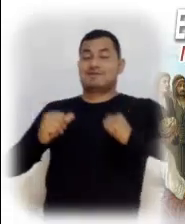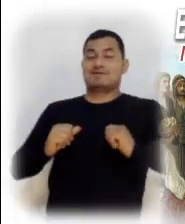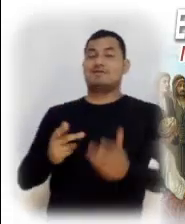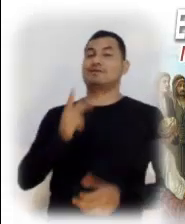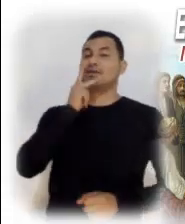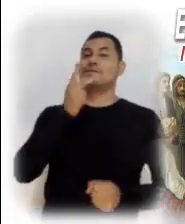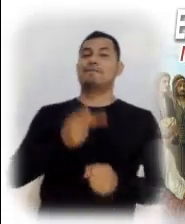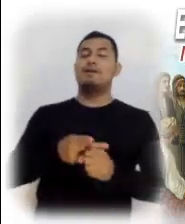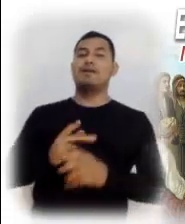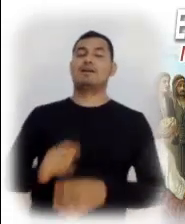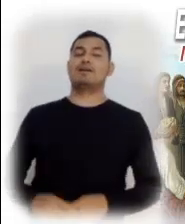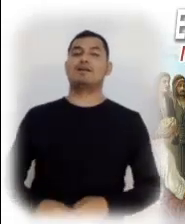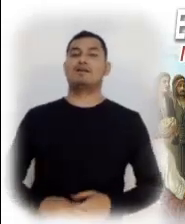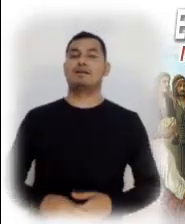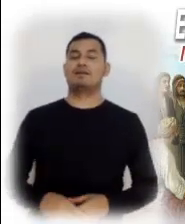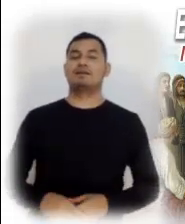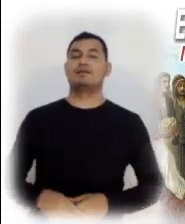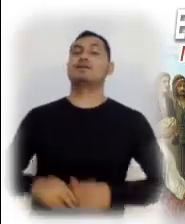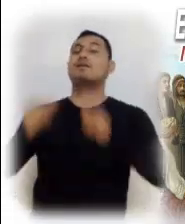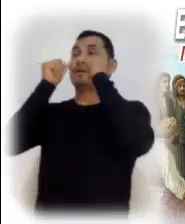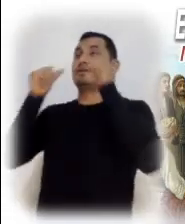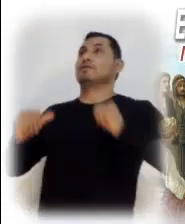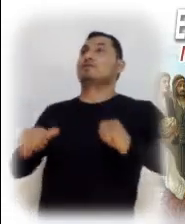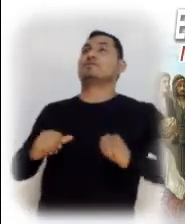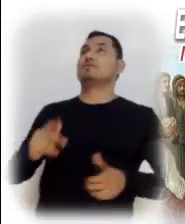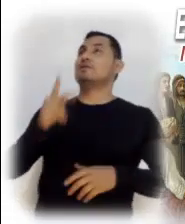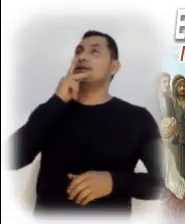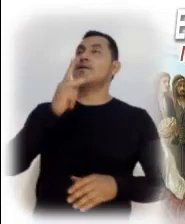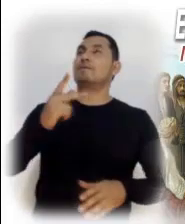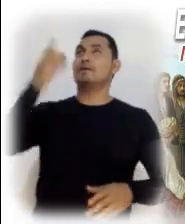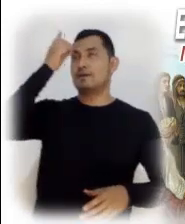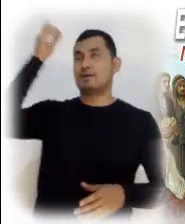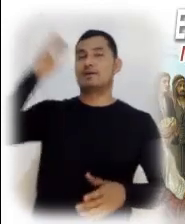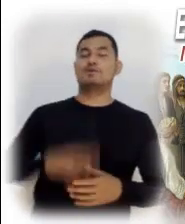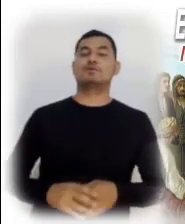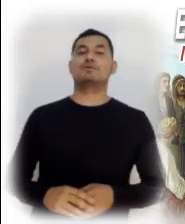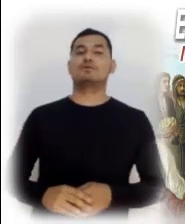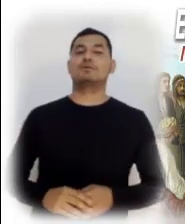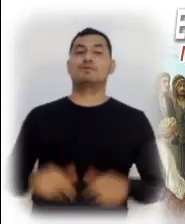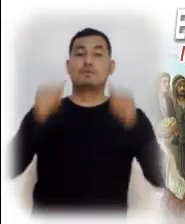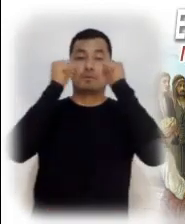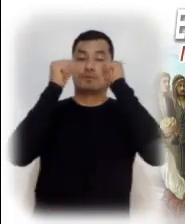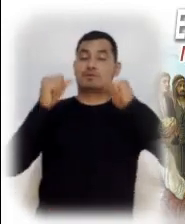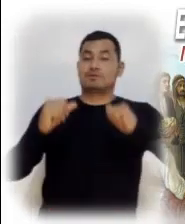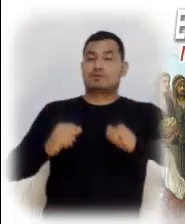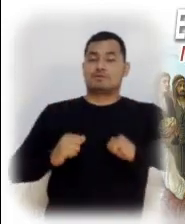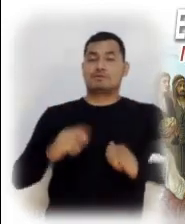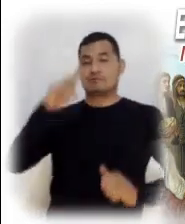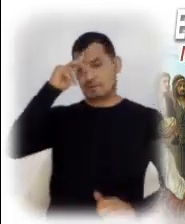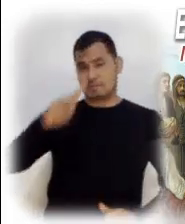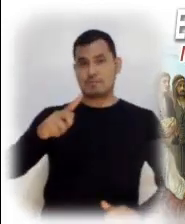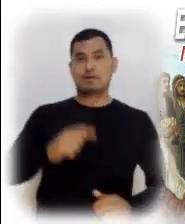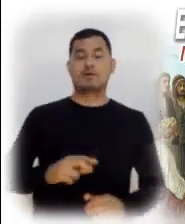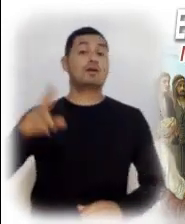Promete que no caminaremos en tinieblas, pero debemos escuchar su palabra. Nos dice que